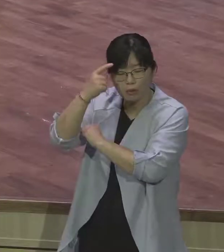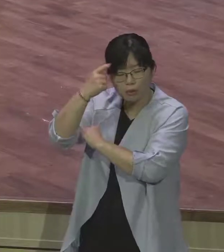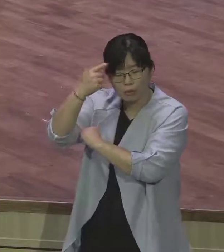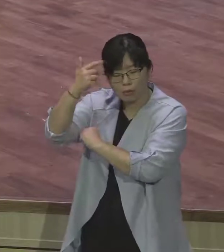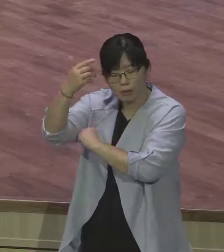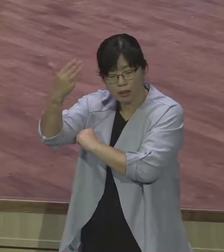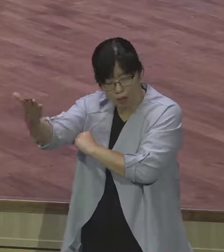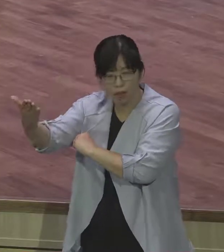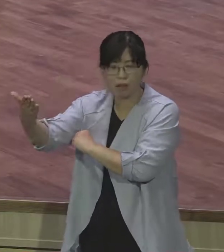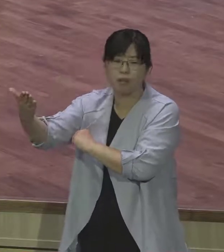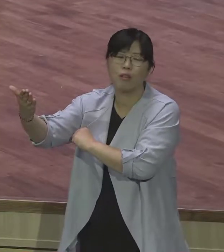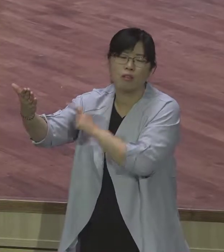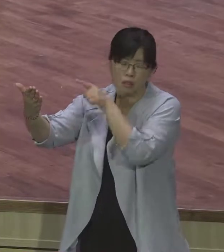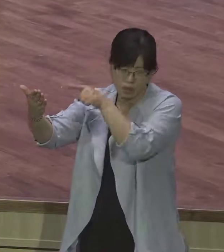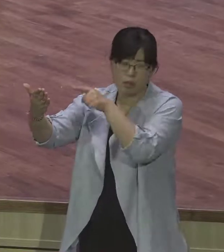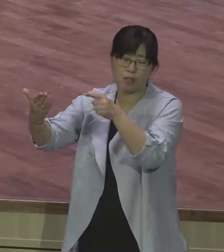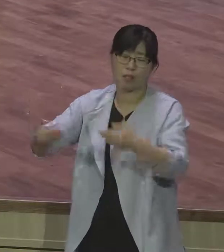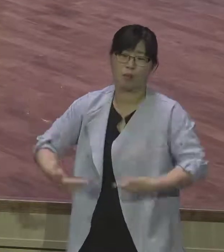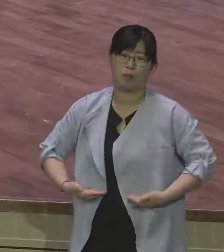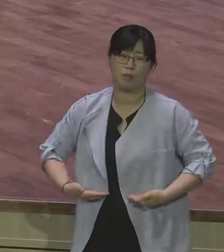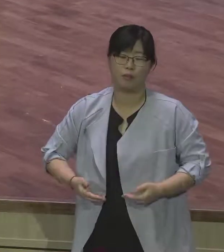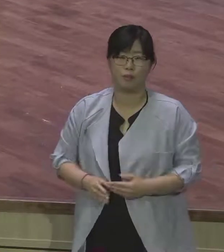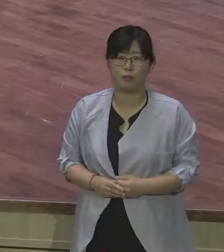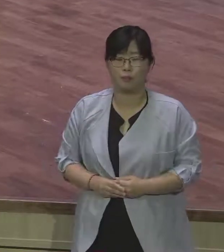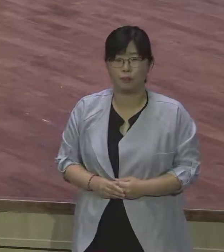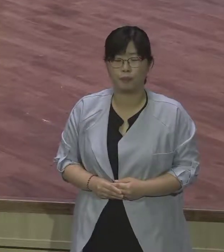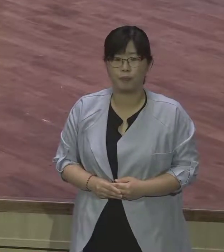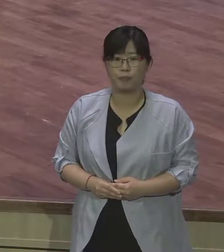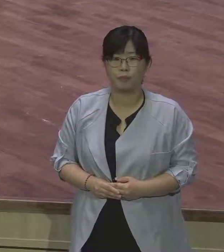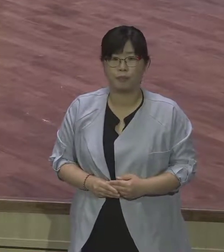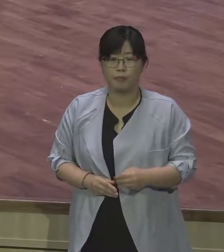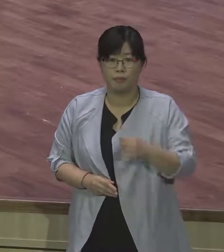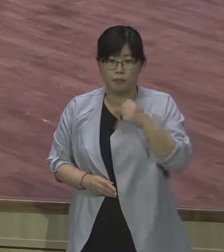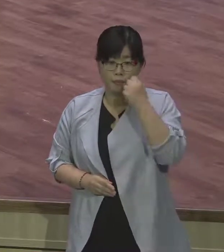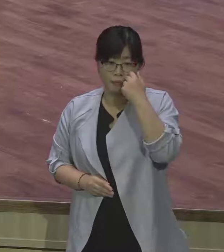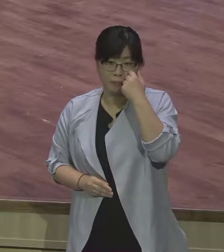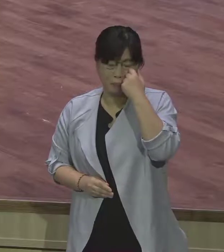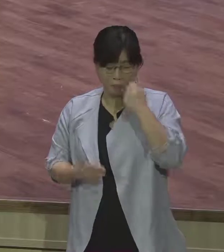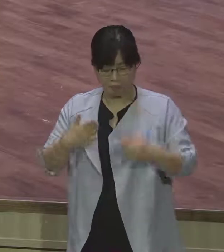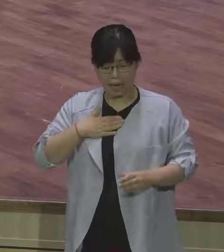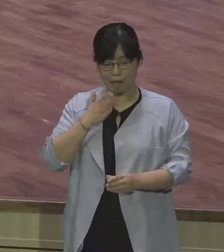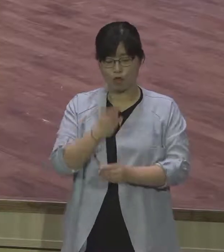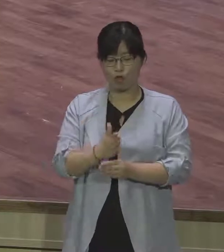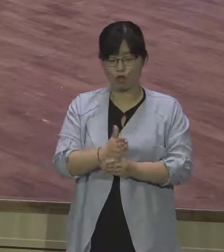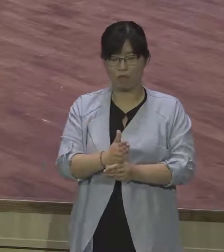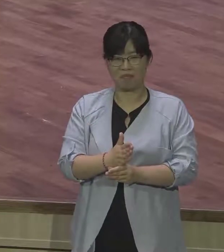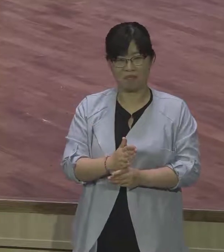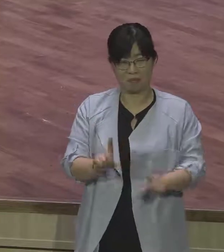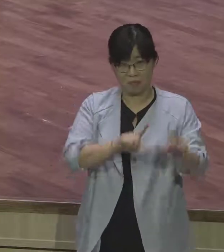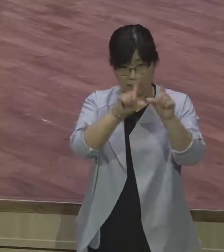이루어지지 않아요. 그래서 나 중심의 삶 인본주의